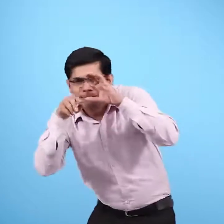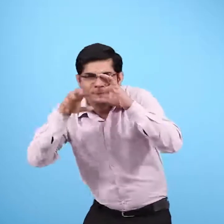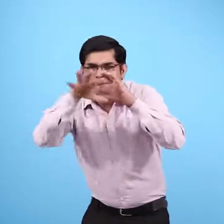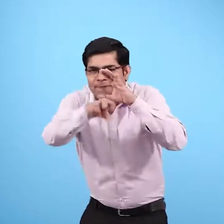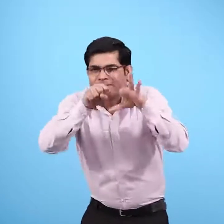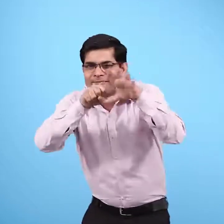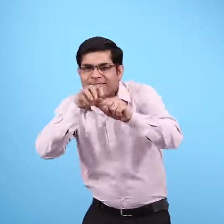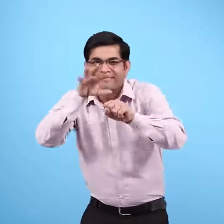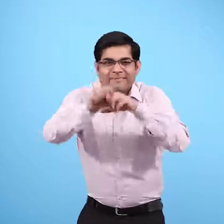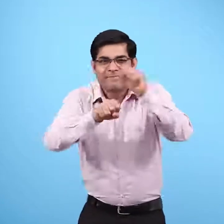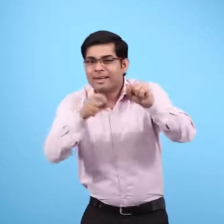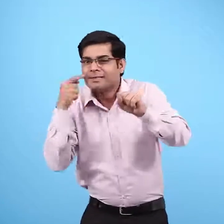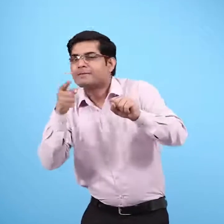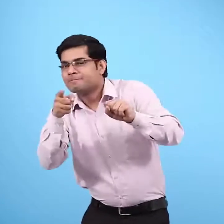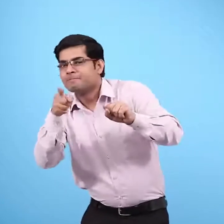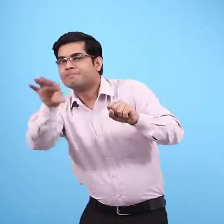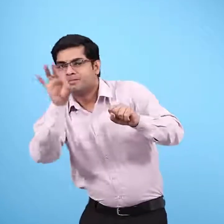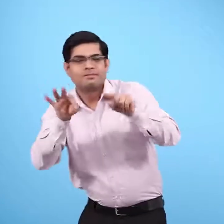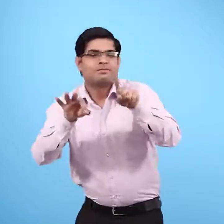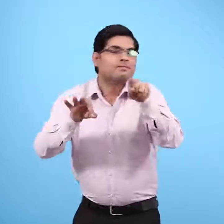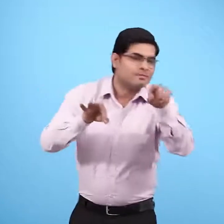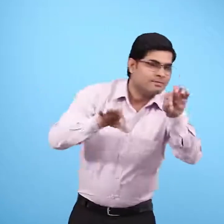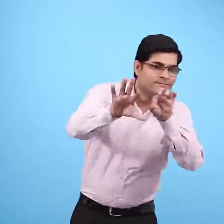कर सकते थे वह मीन मेख भी